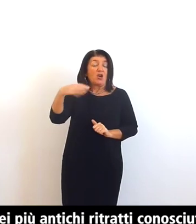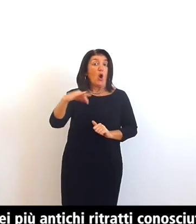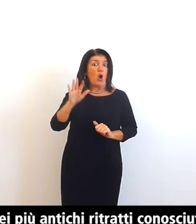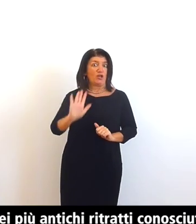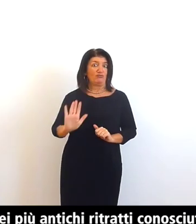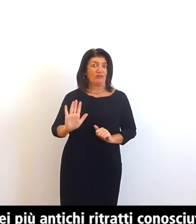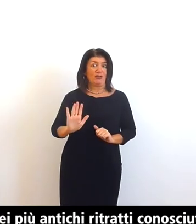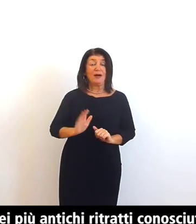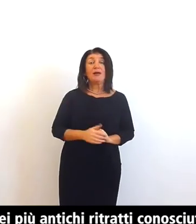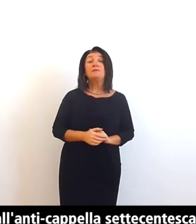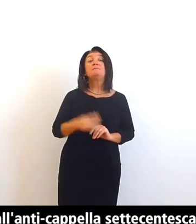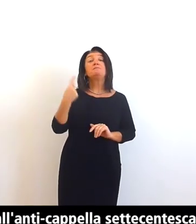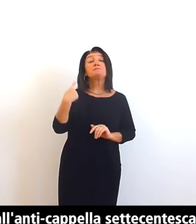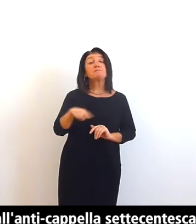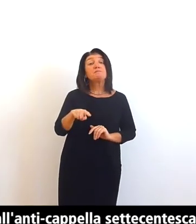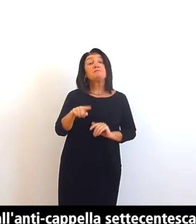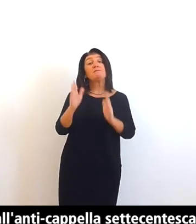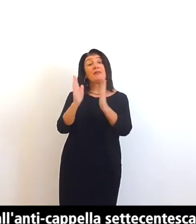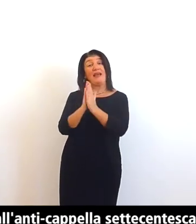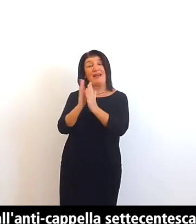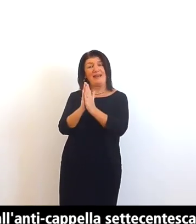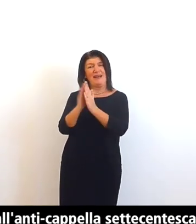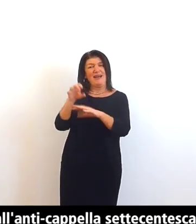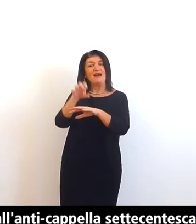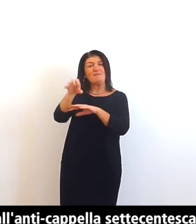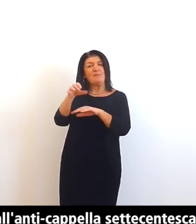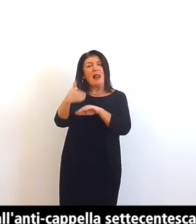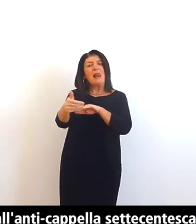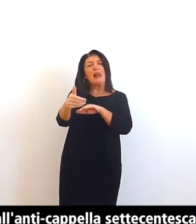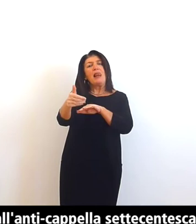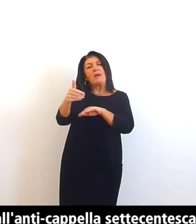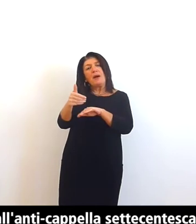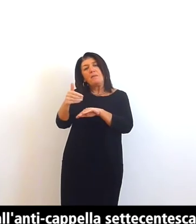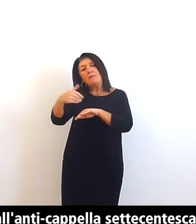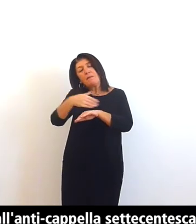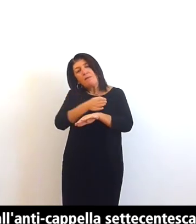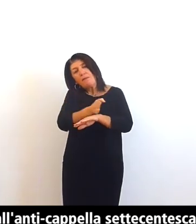dall'anti cappella settecentesca si può entrare nel museo della basilica